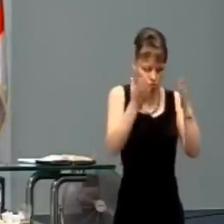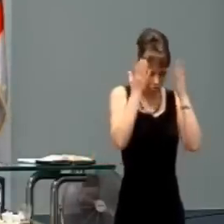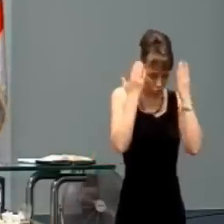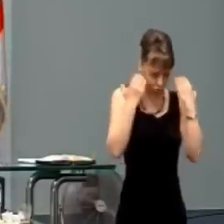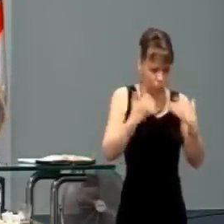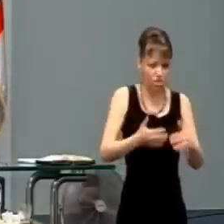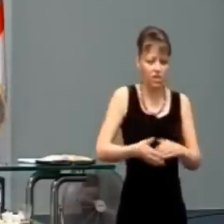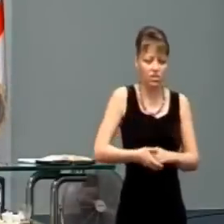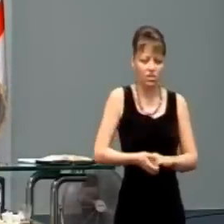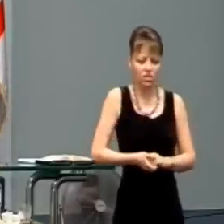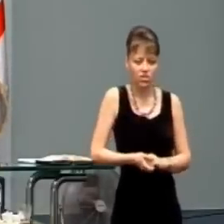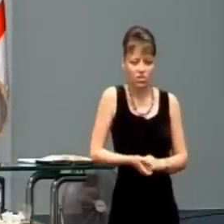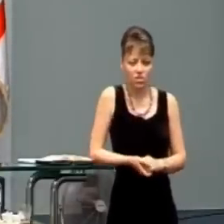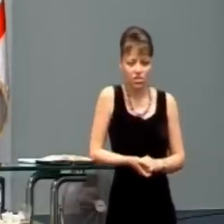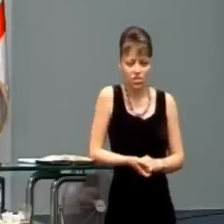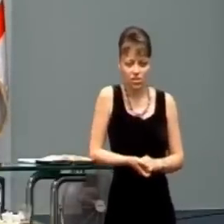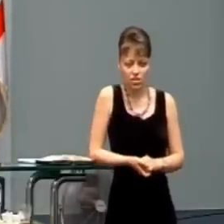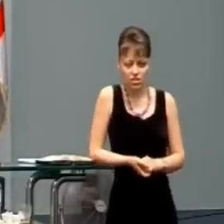začali ju umývať